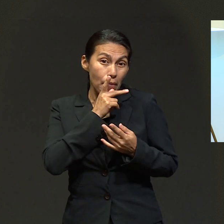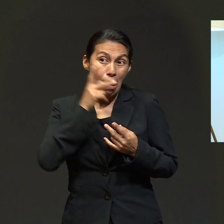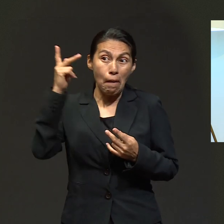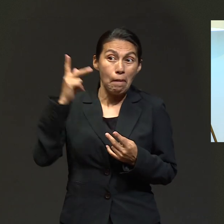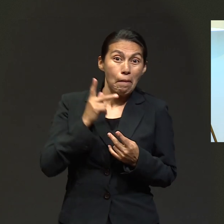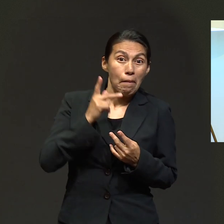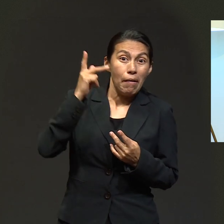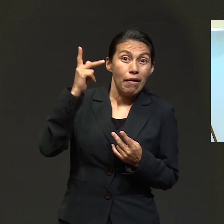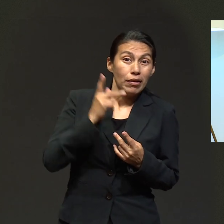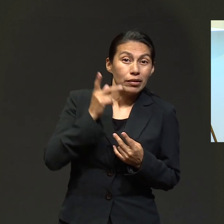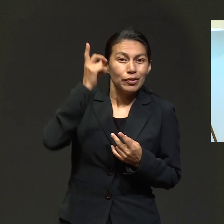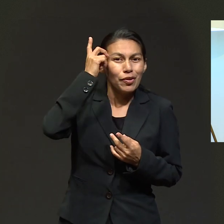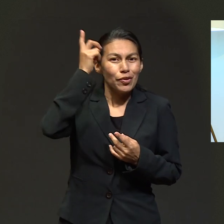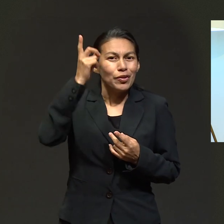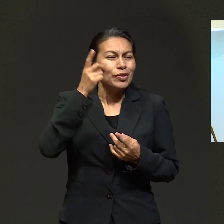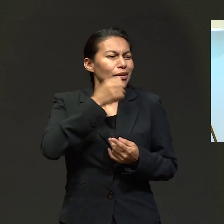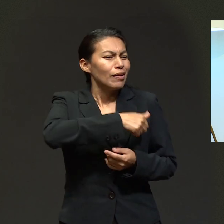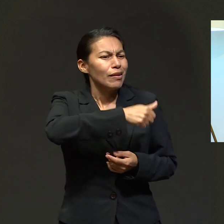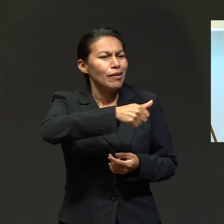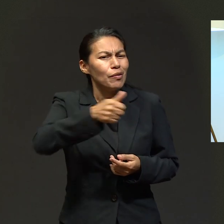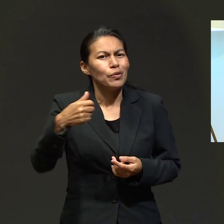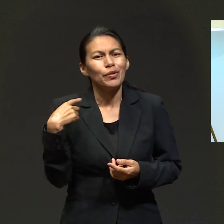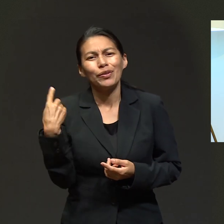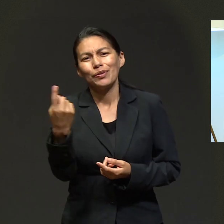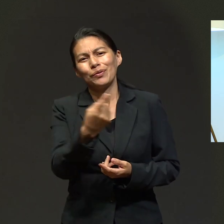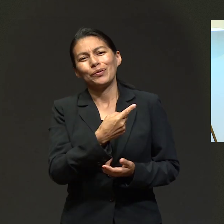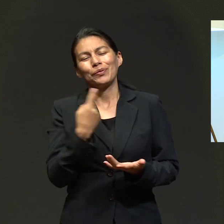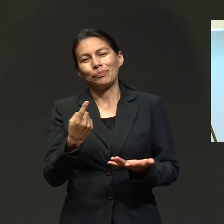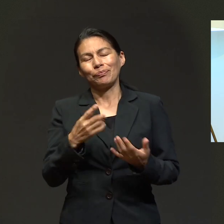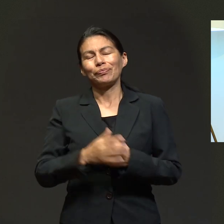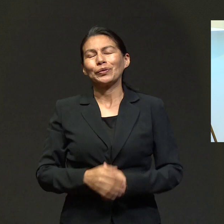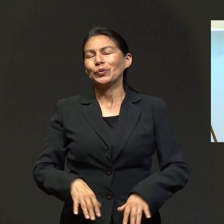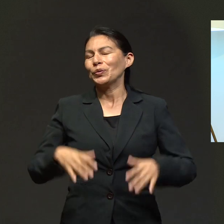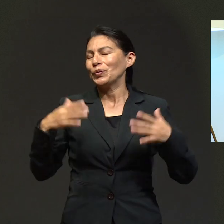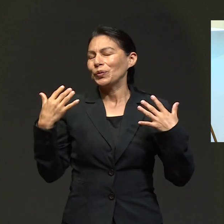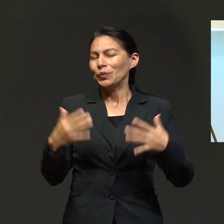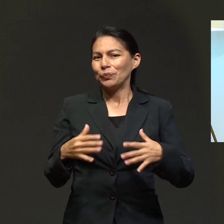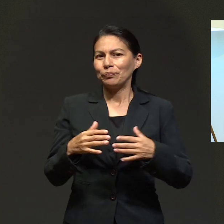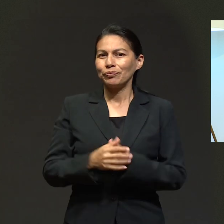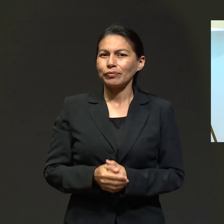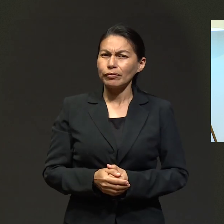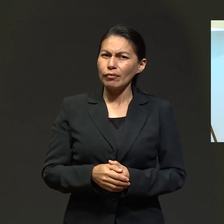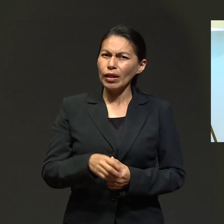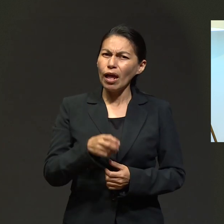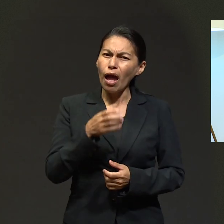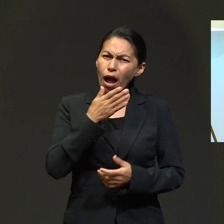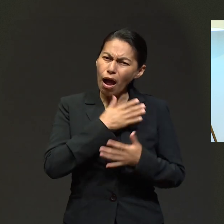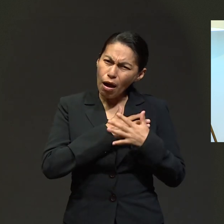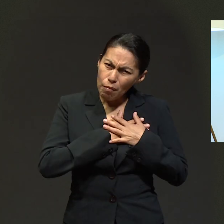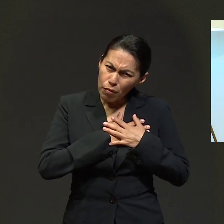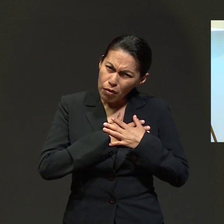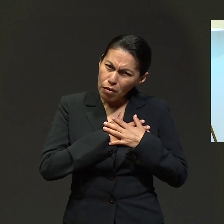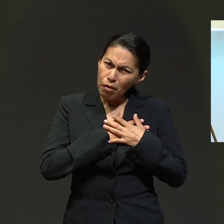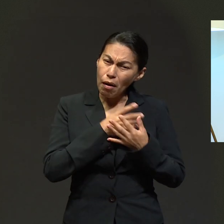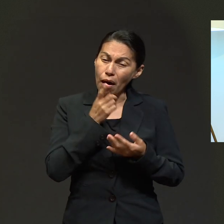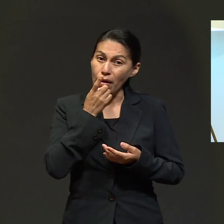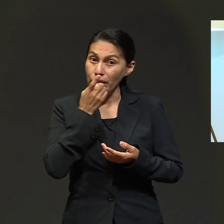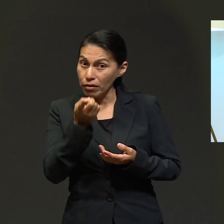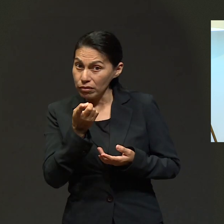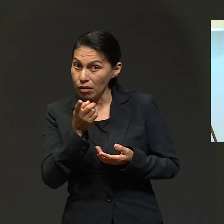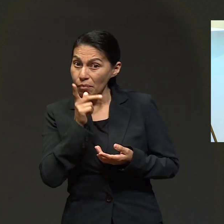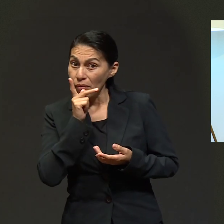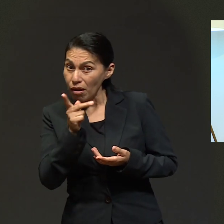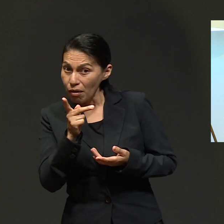amor que tiene Dios por nosotros. Sin duda, ese amor se manifiesta no solo en palabras,